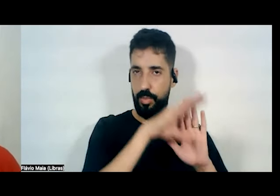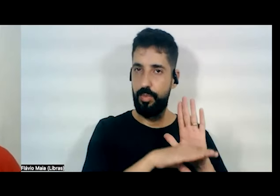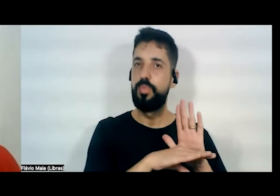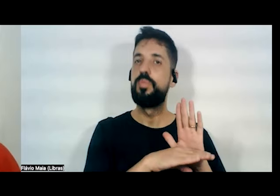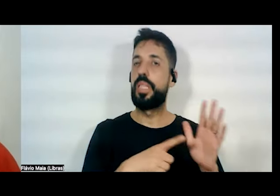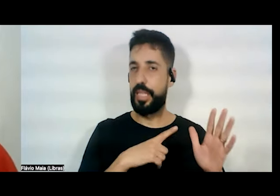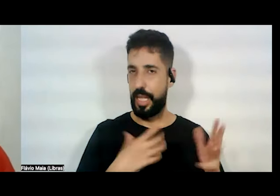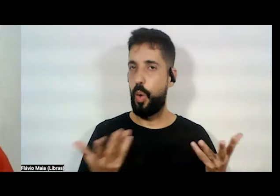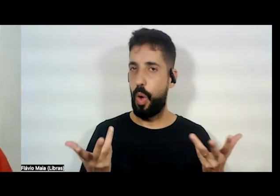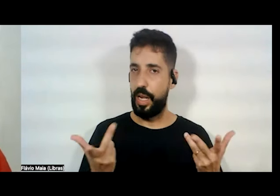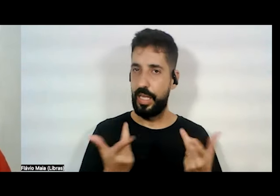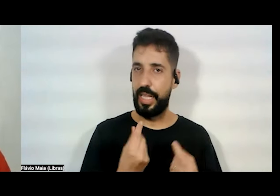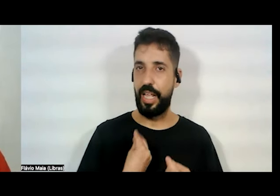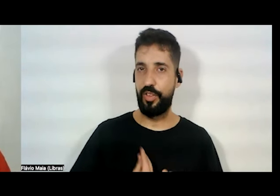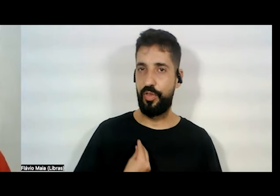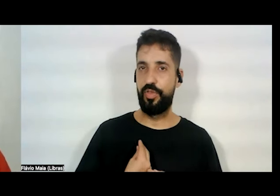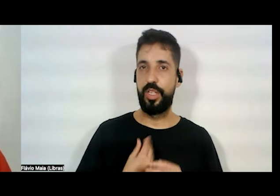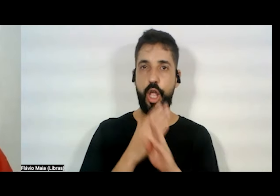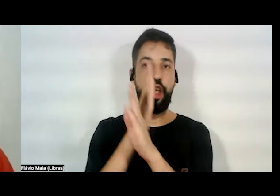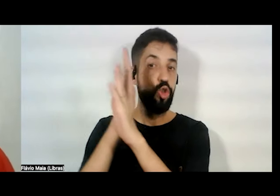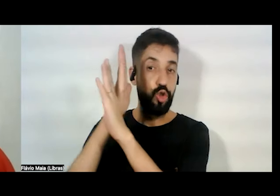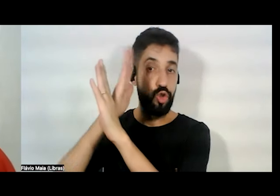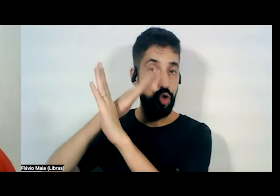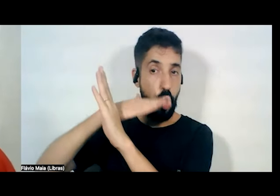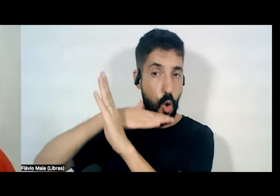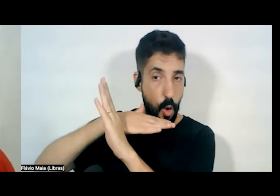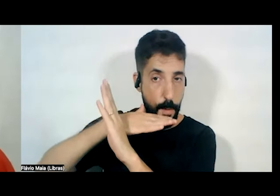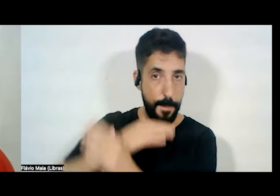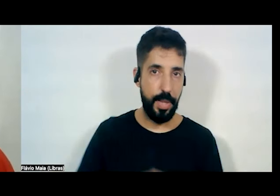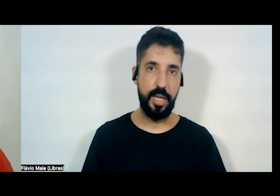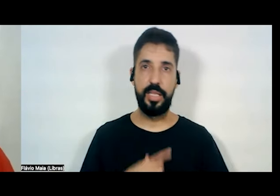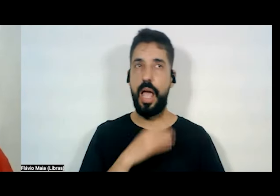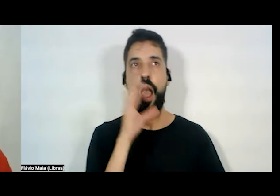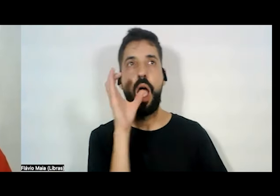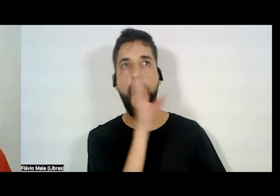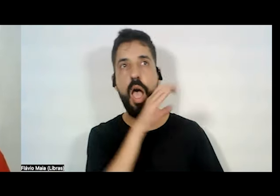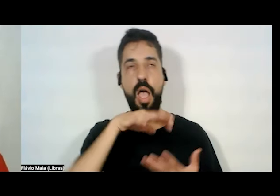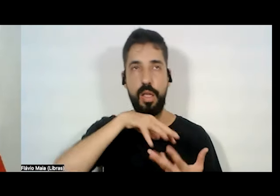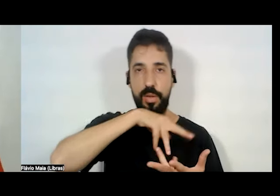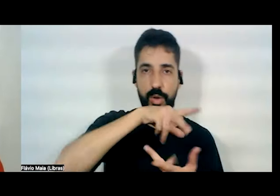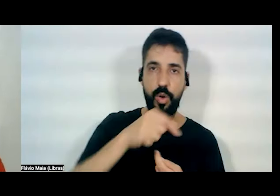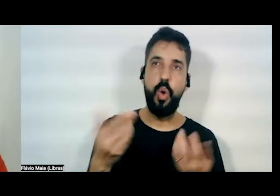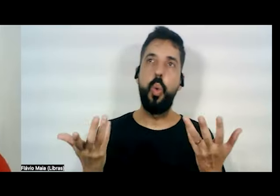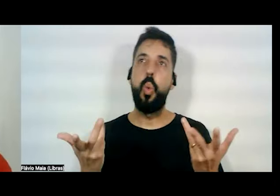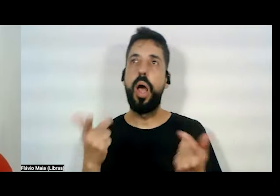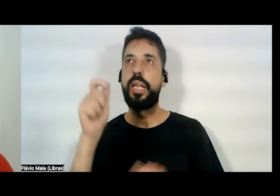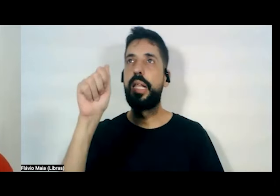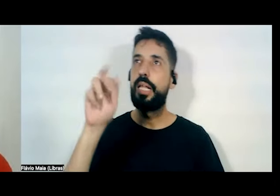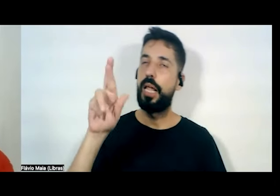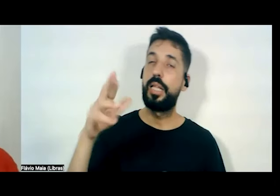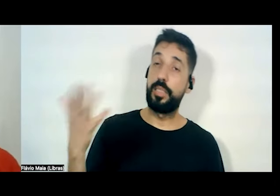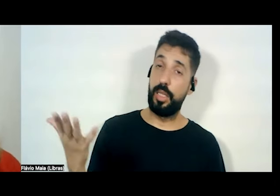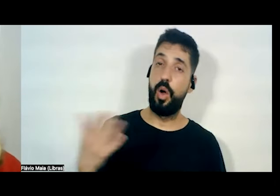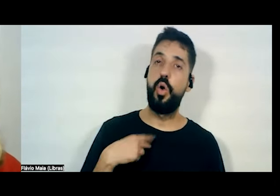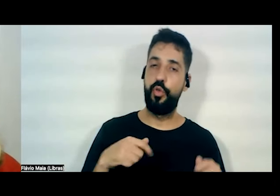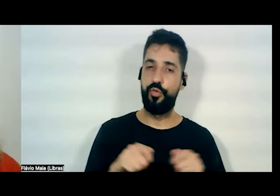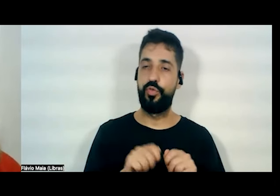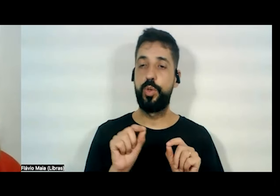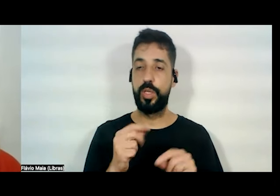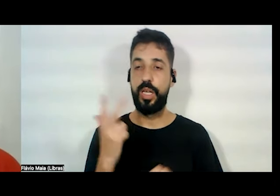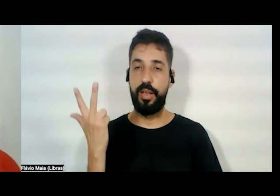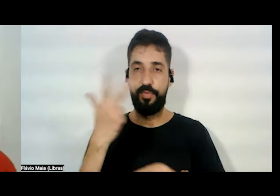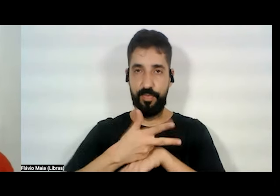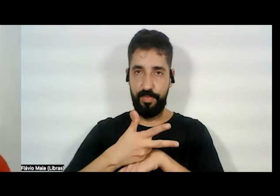sombra, enfrentar o aquecimento global, qualidade do ar. Então, o que eu fiz? Eu gravei esse vídeo e mandei.